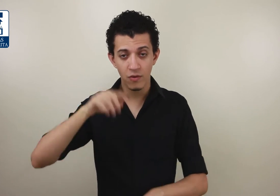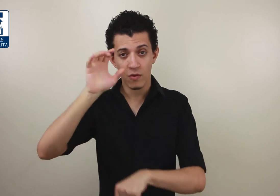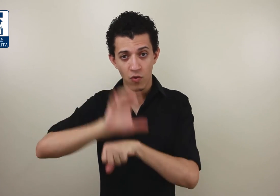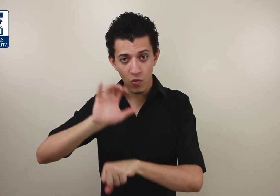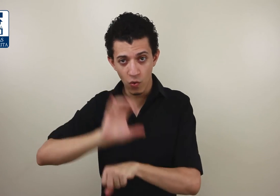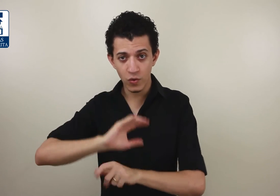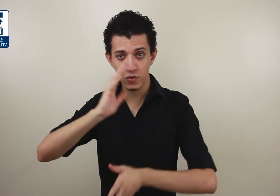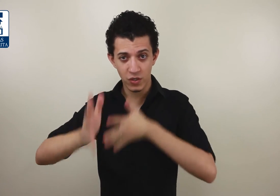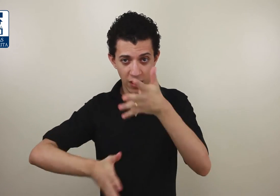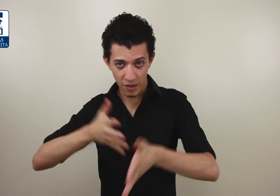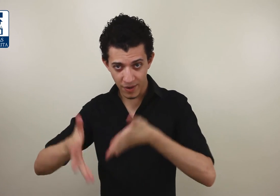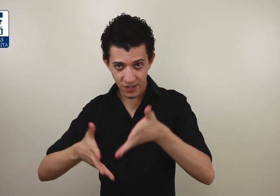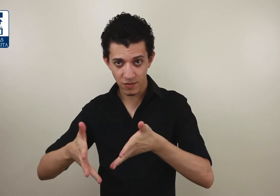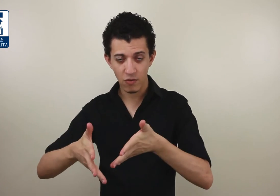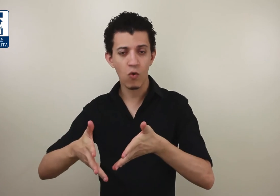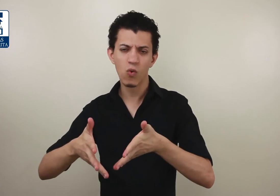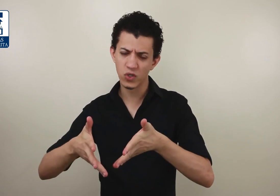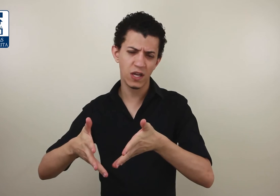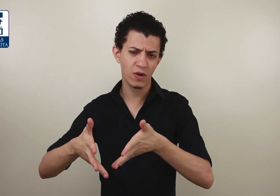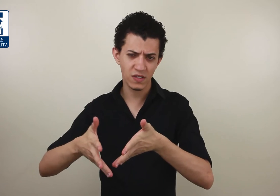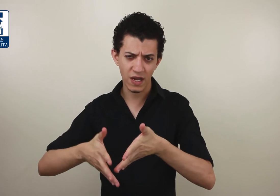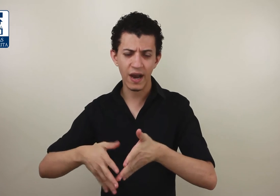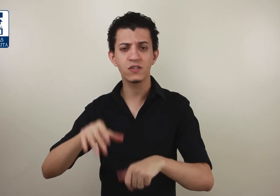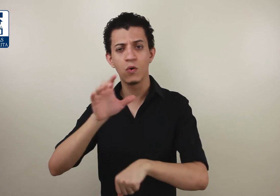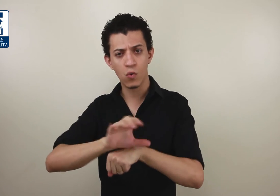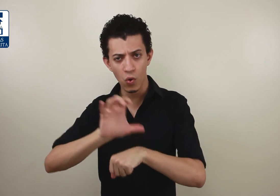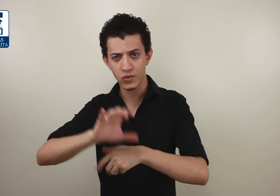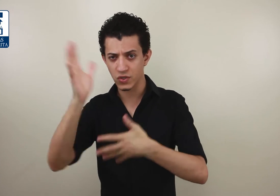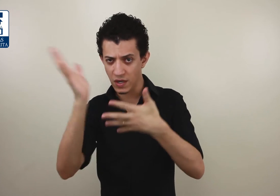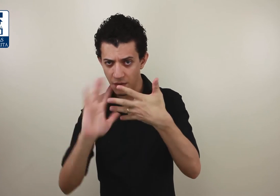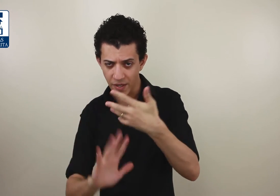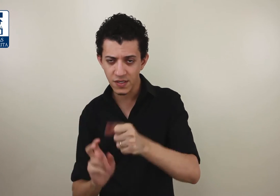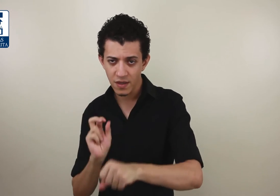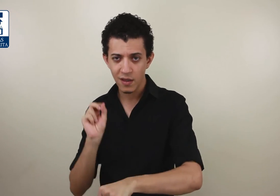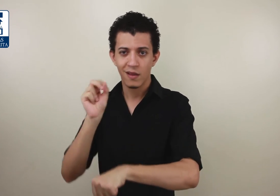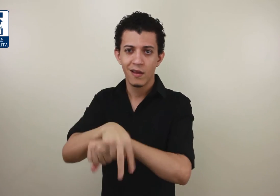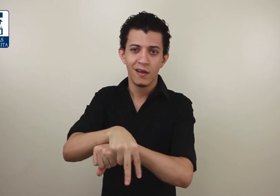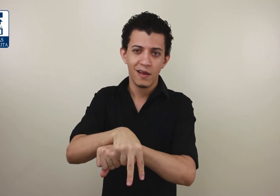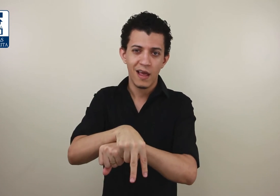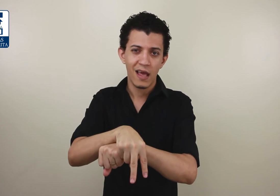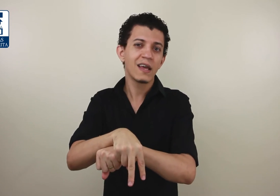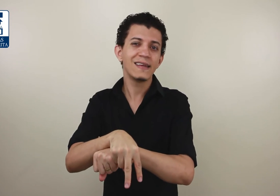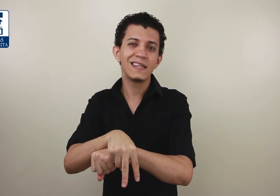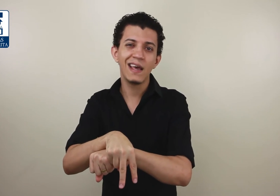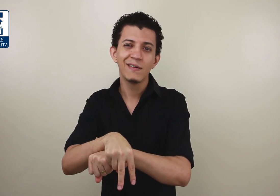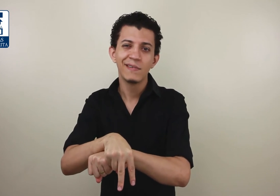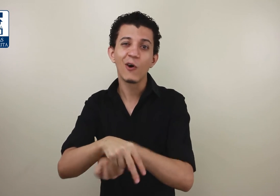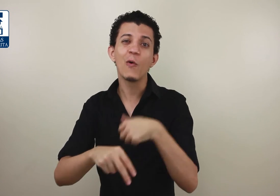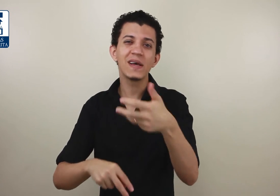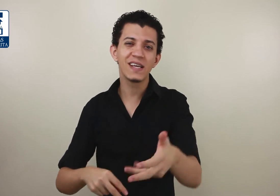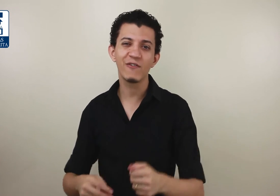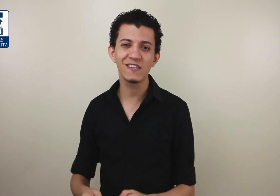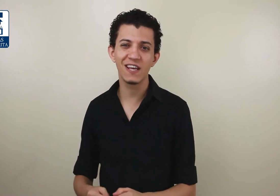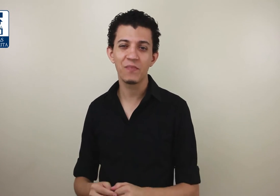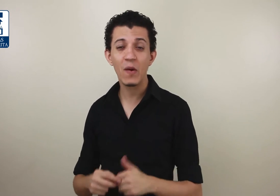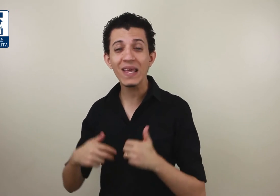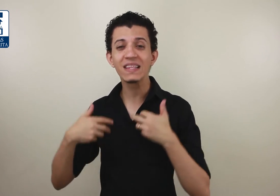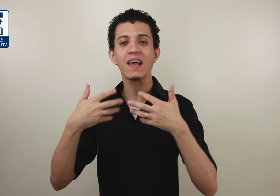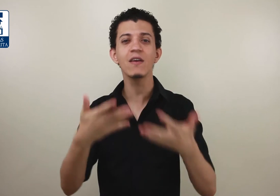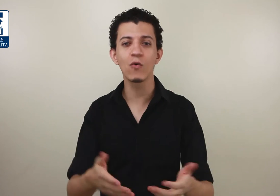Eu, curso de Libras, ou curso de língua de sinais, ou curso de Libras, ingressei. Eu comecei a fazer. Eu entrei no